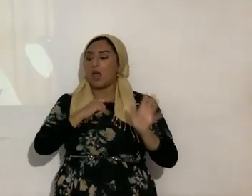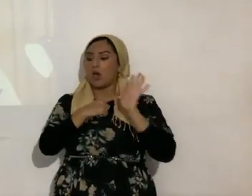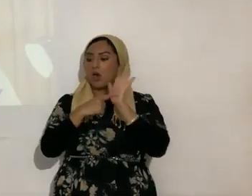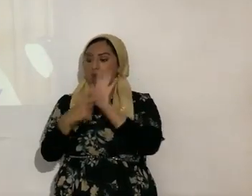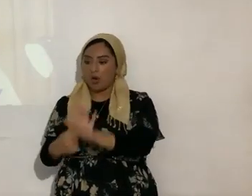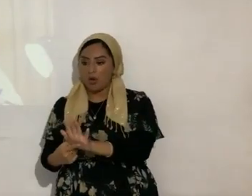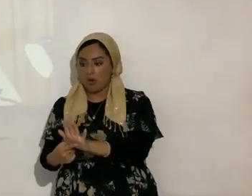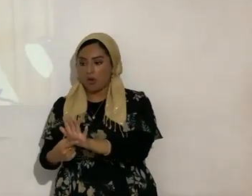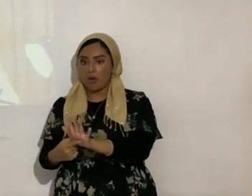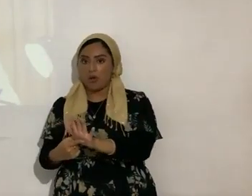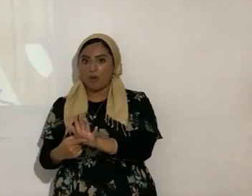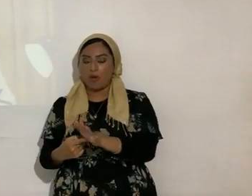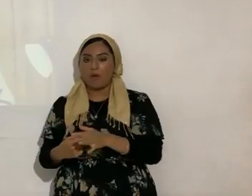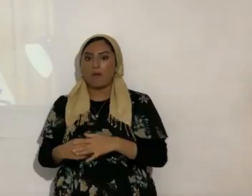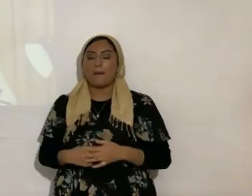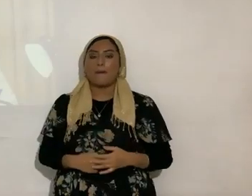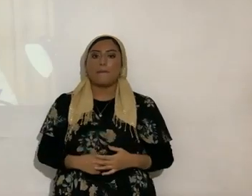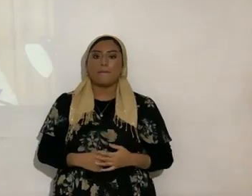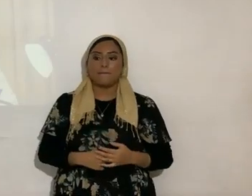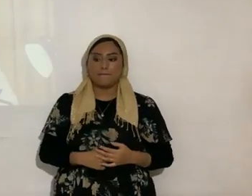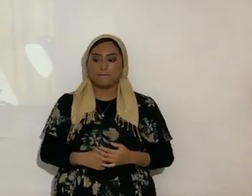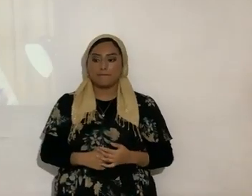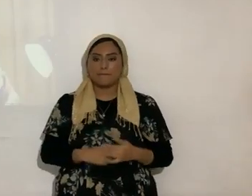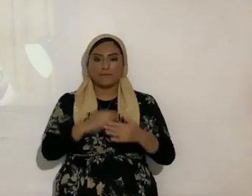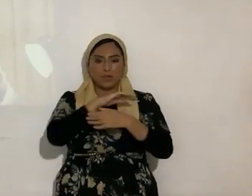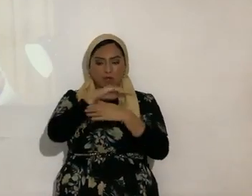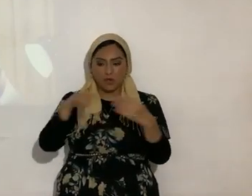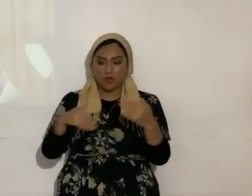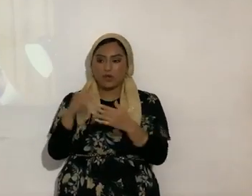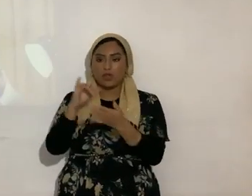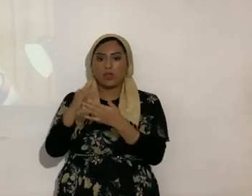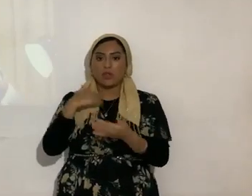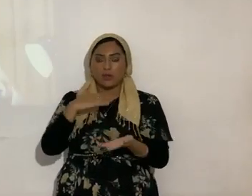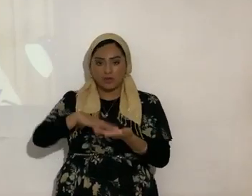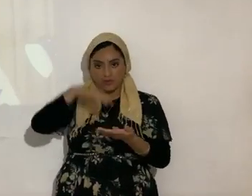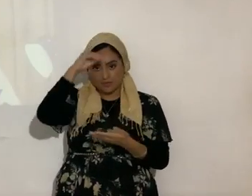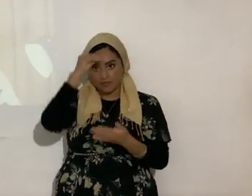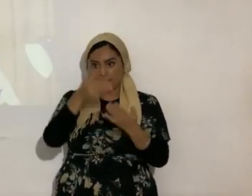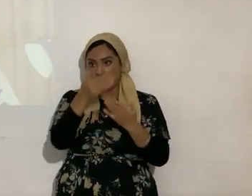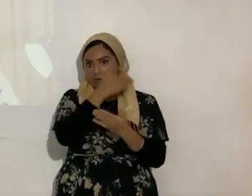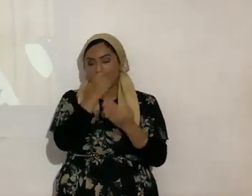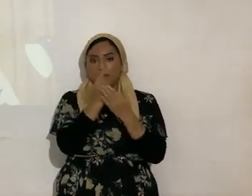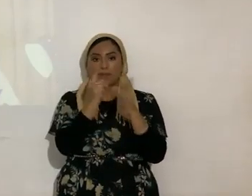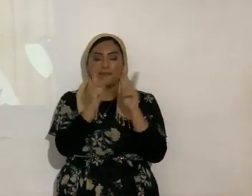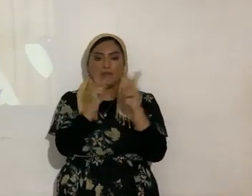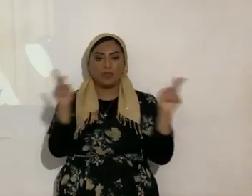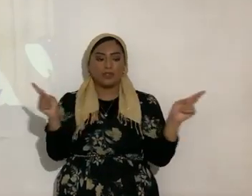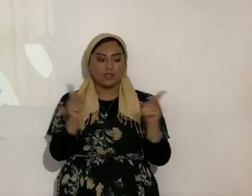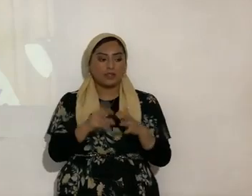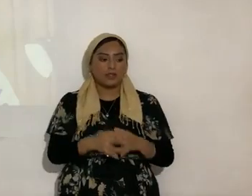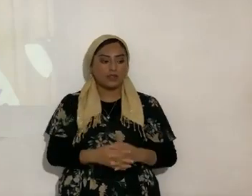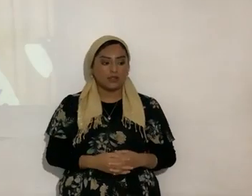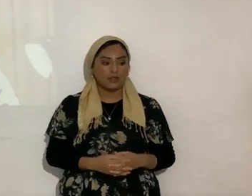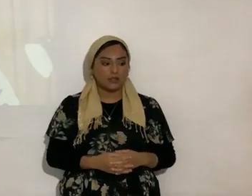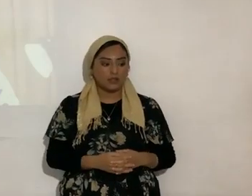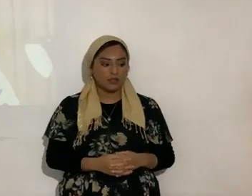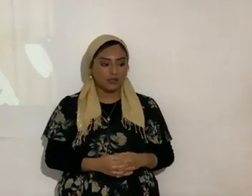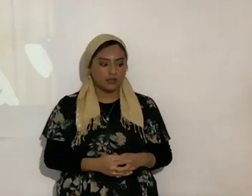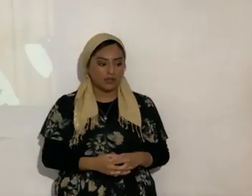mesa de los panes de la proposición todo eso que estudiamos hermoso en las Farashot del Mishkan mal traducido como tabernáculo del